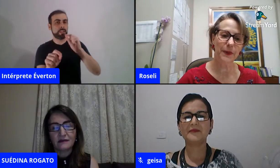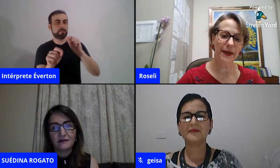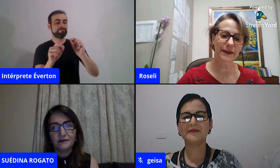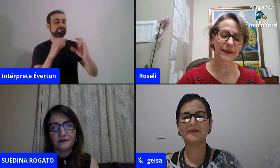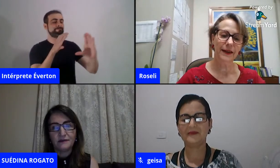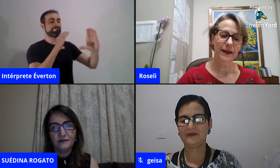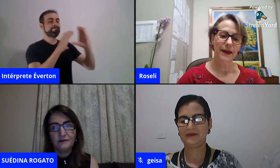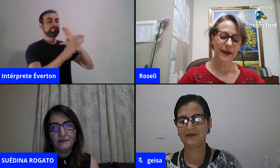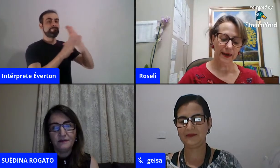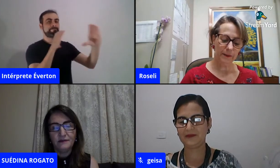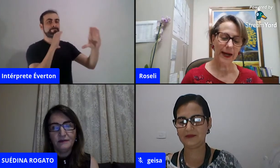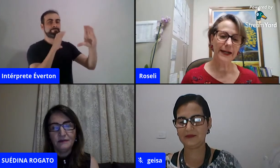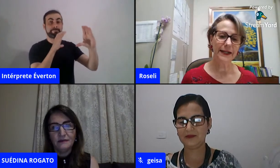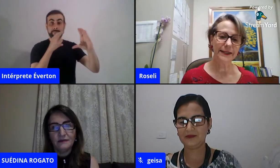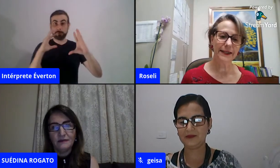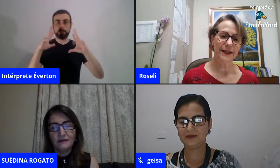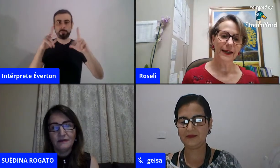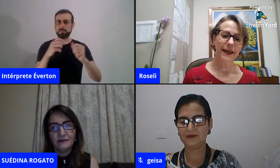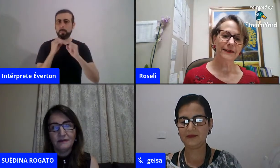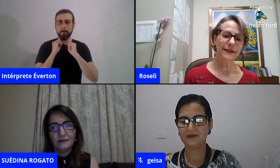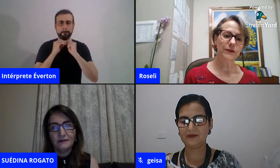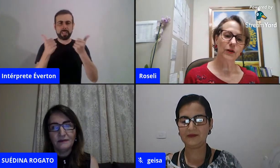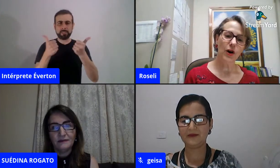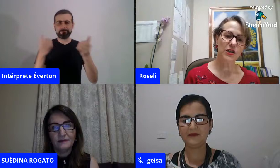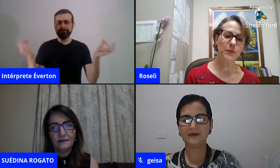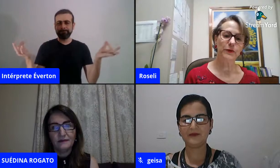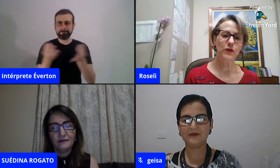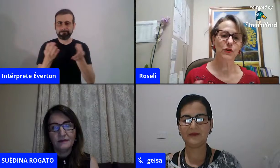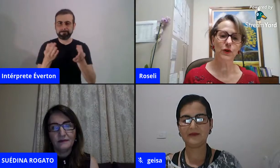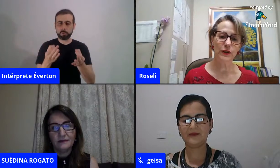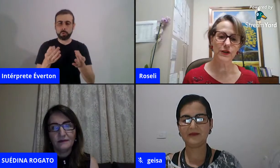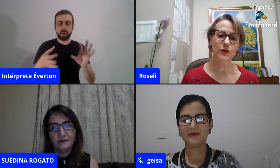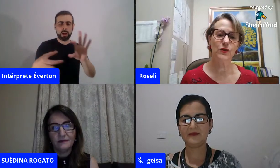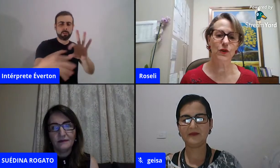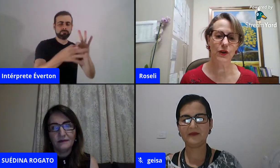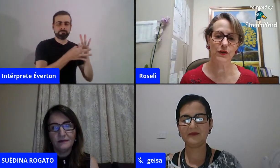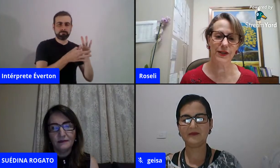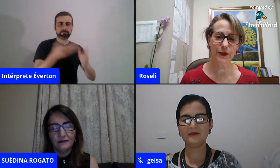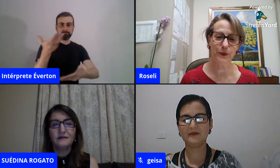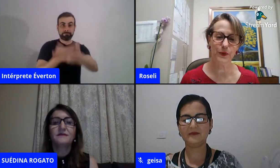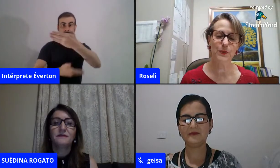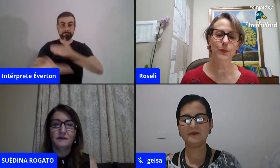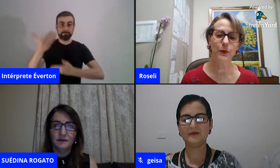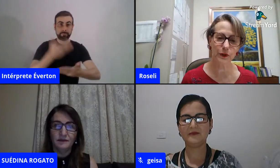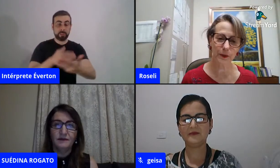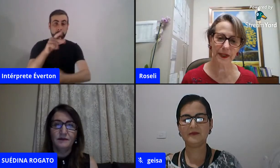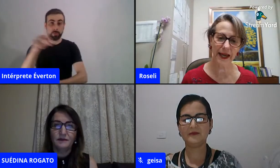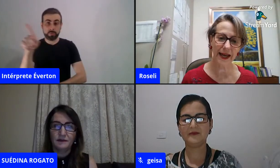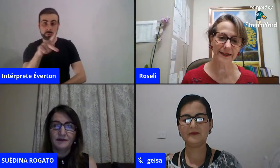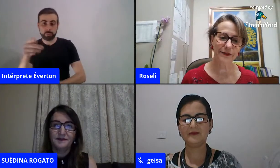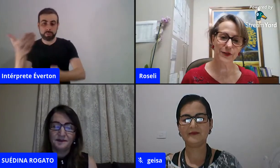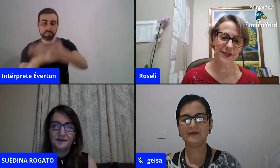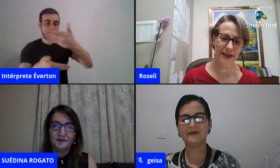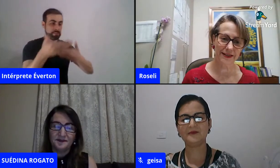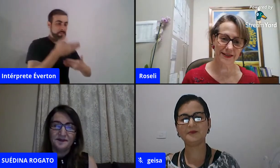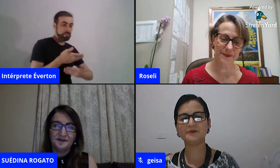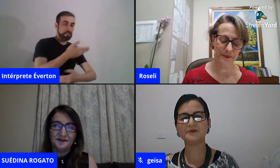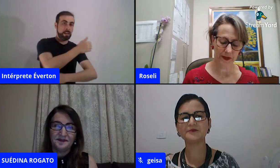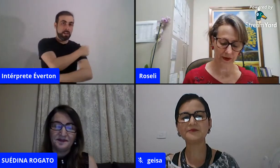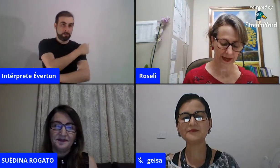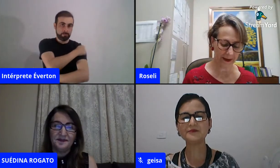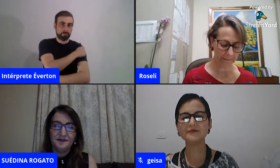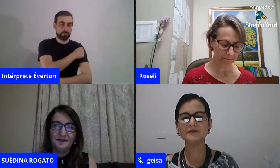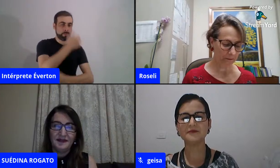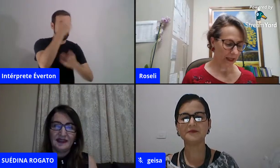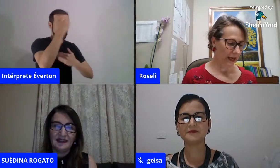trabalho bem bacana entre nós, professores, e os nossos alunos. Muito obrigada a vocês,